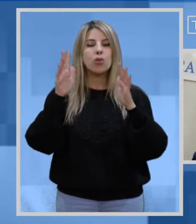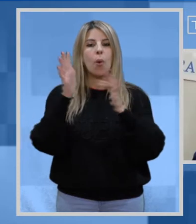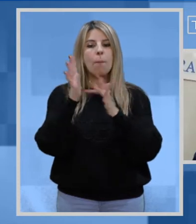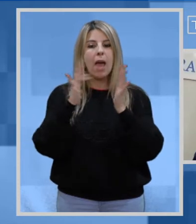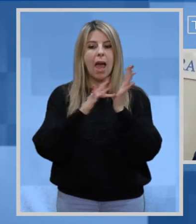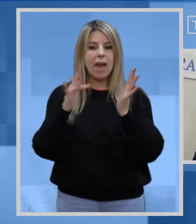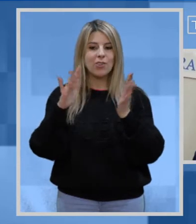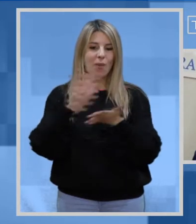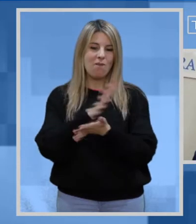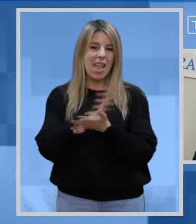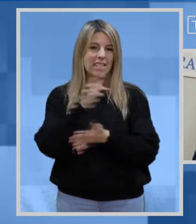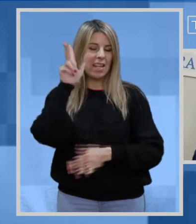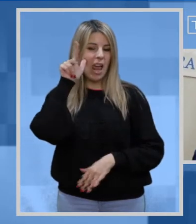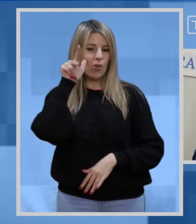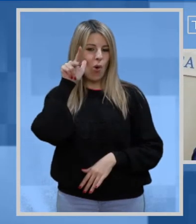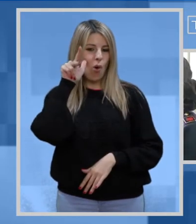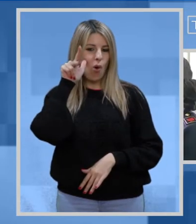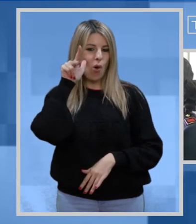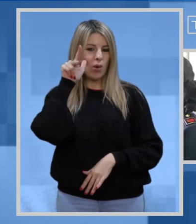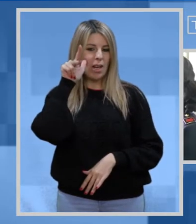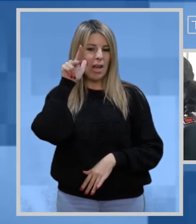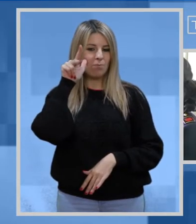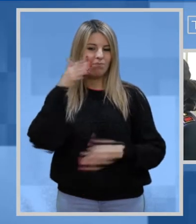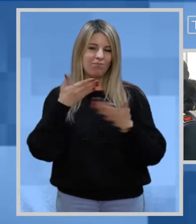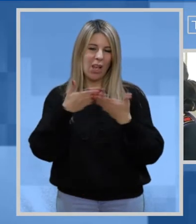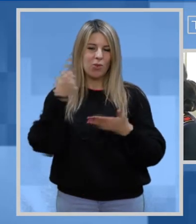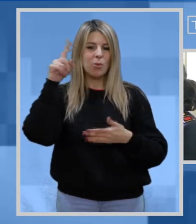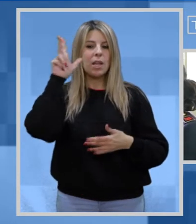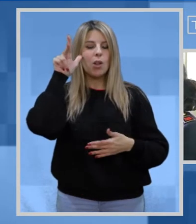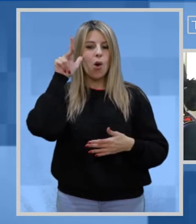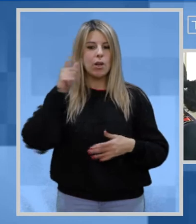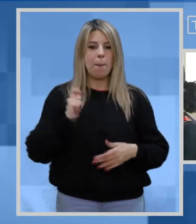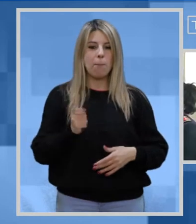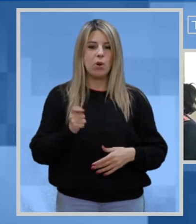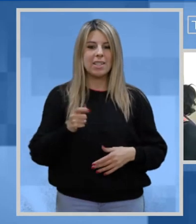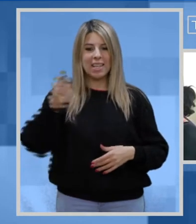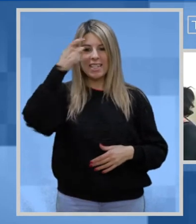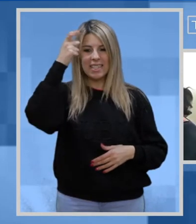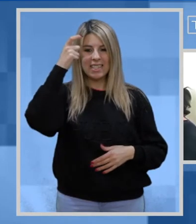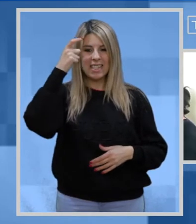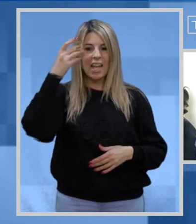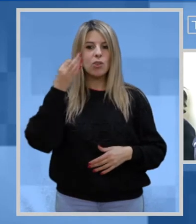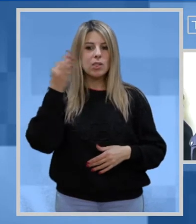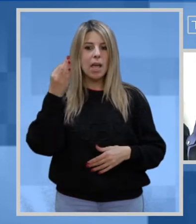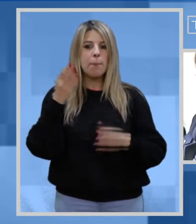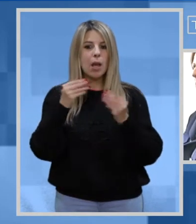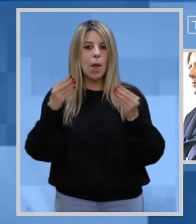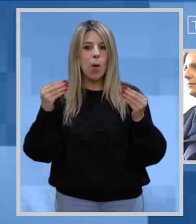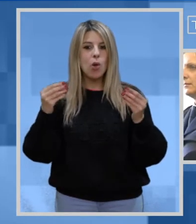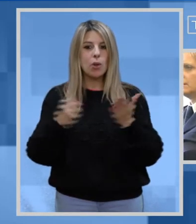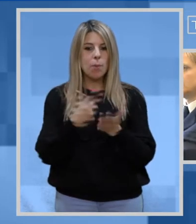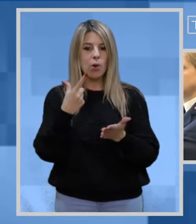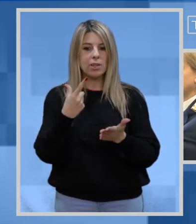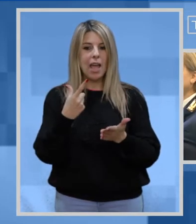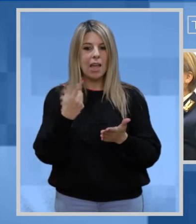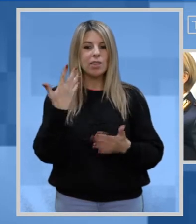Festa della Donna Il contributo delle donne nella Polizia di Stato è stato sempre